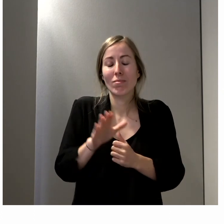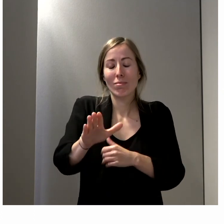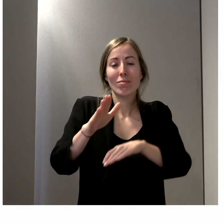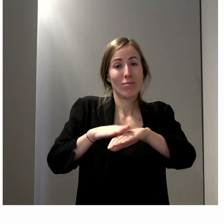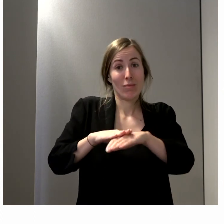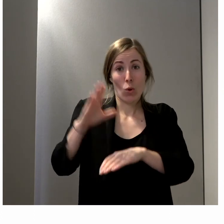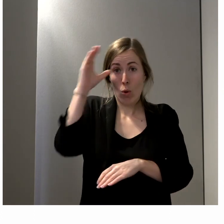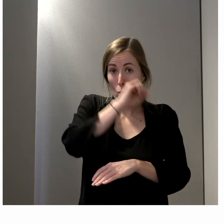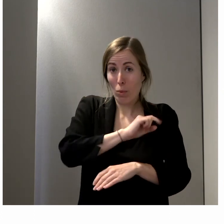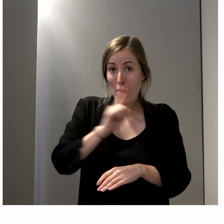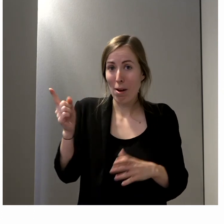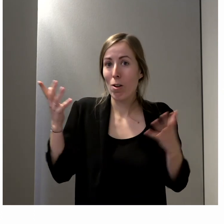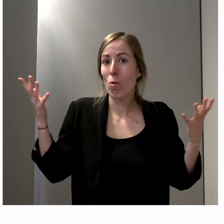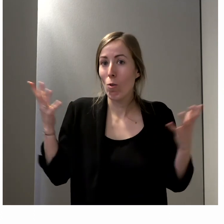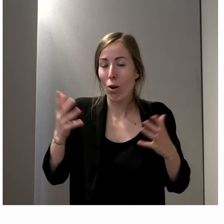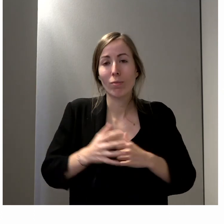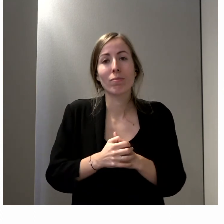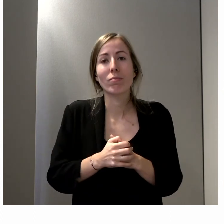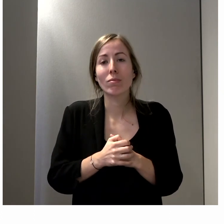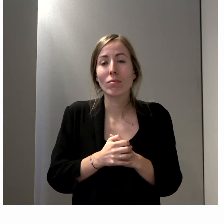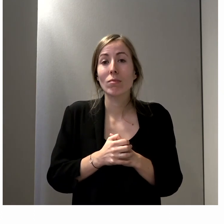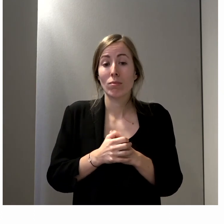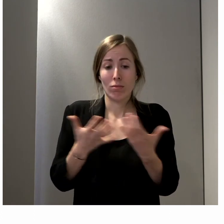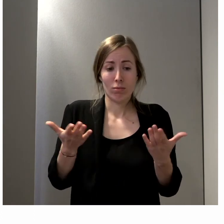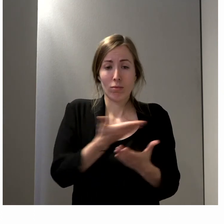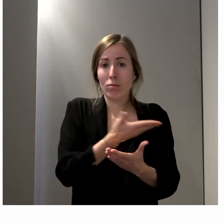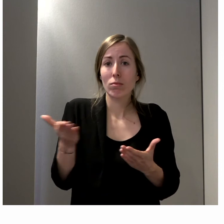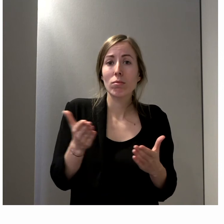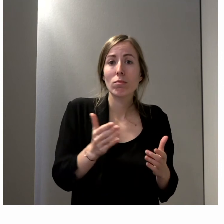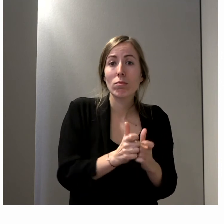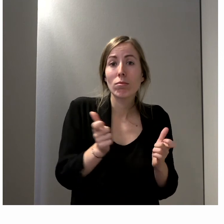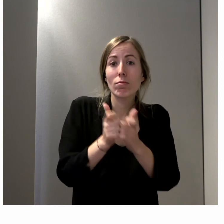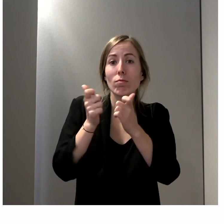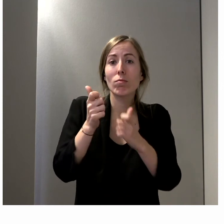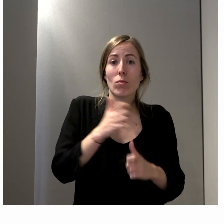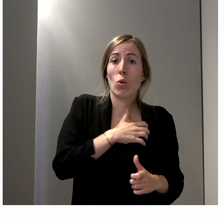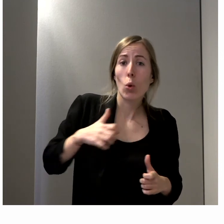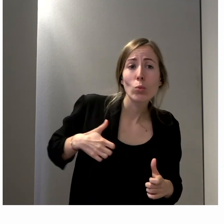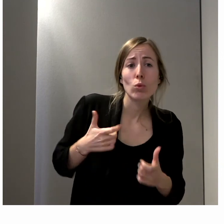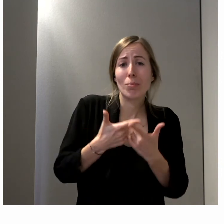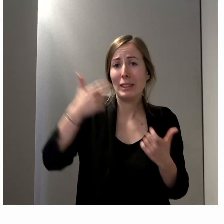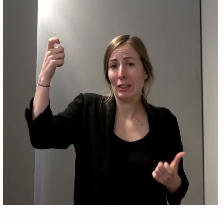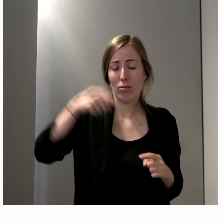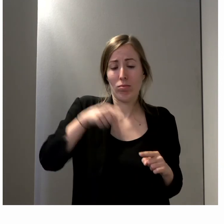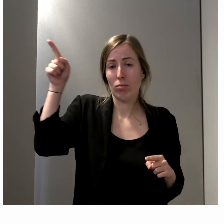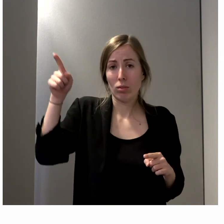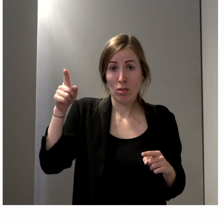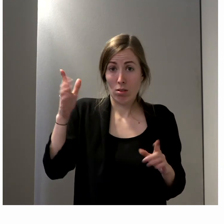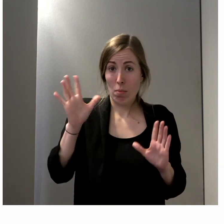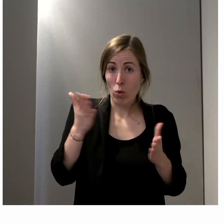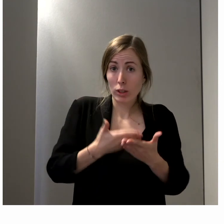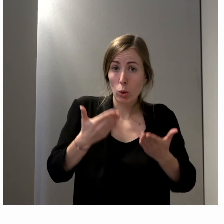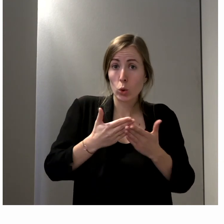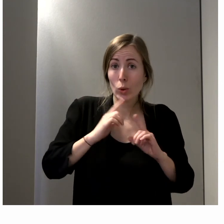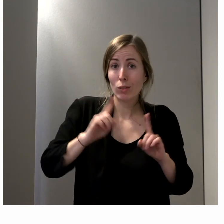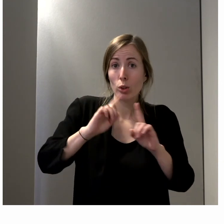instances, les entités ou les communes ne sont pas toutes dans la même situation. Par exemple, quand on prend,